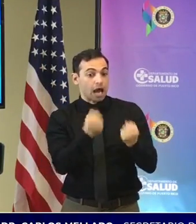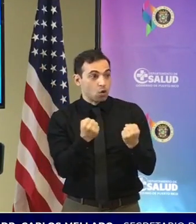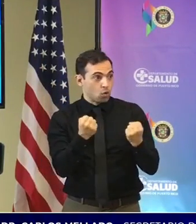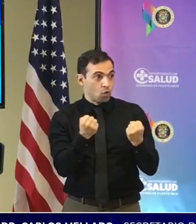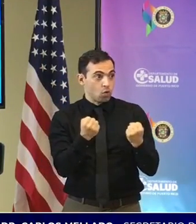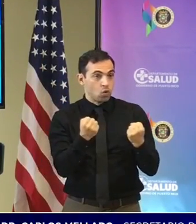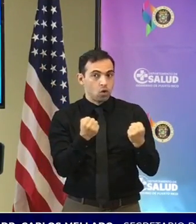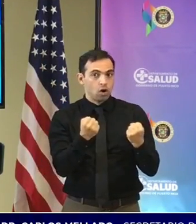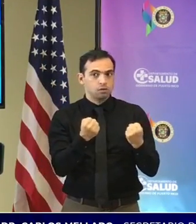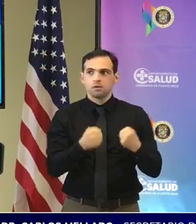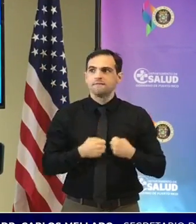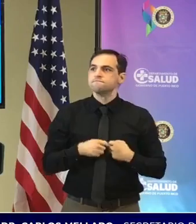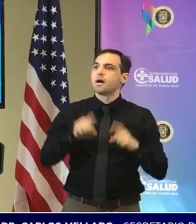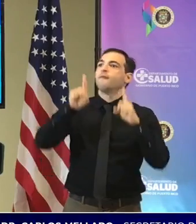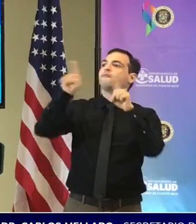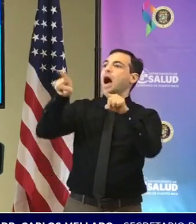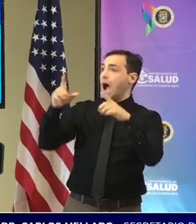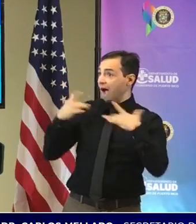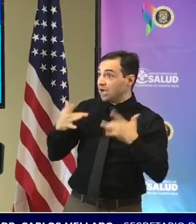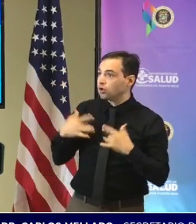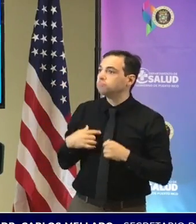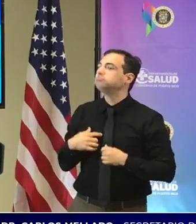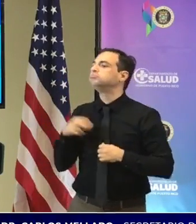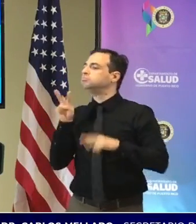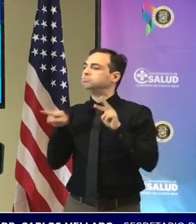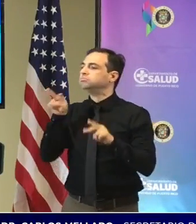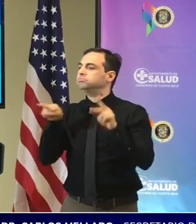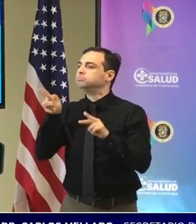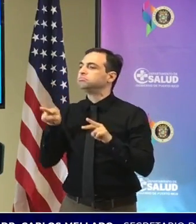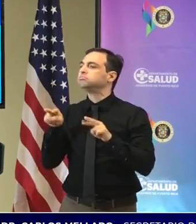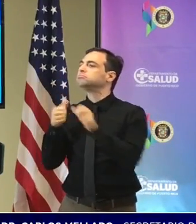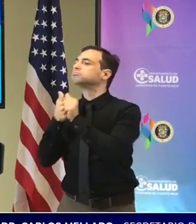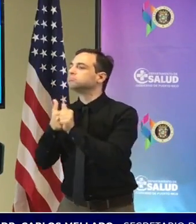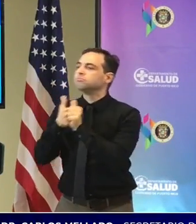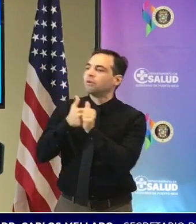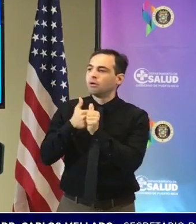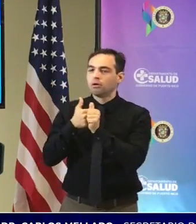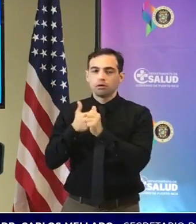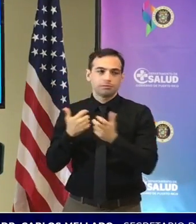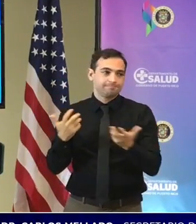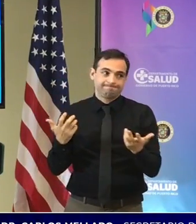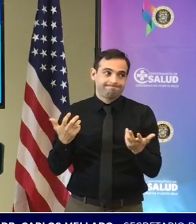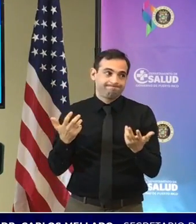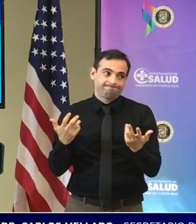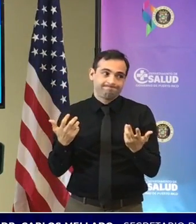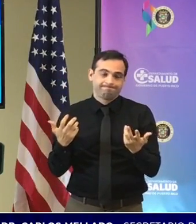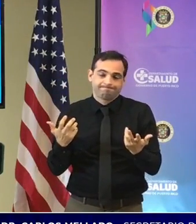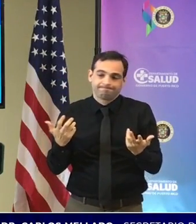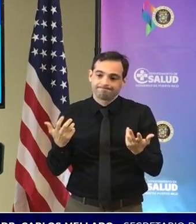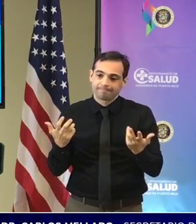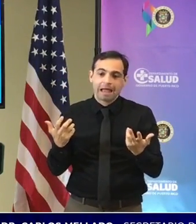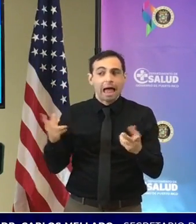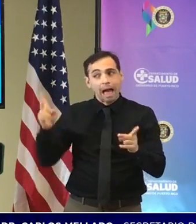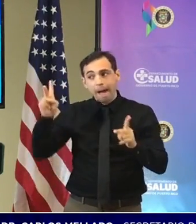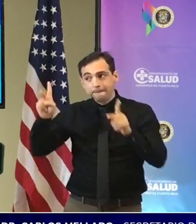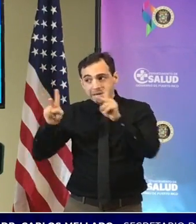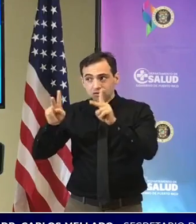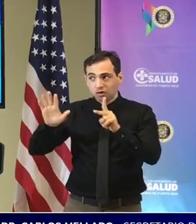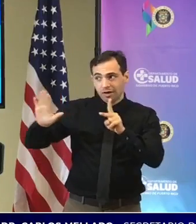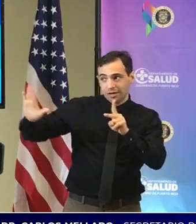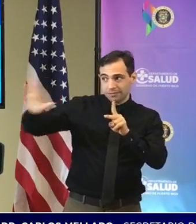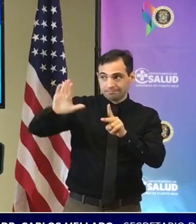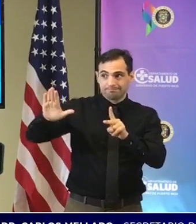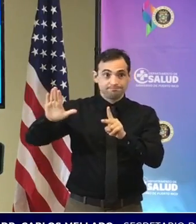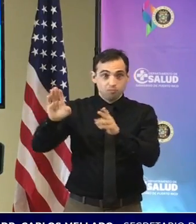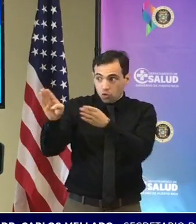estar en el evento velando si se cumple o no es responsabilidad de los que organizan el evento